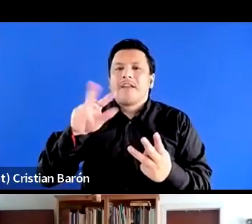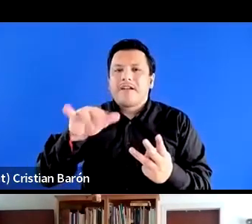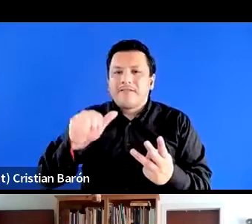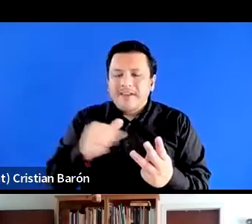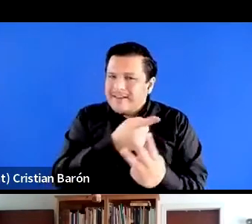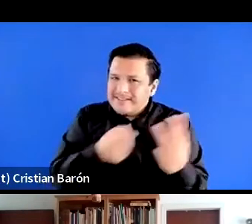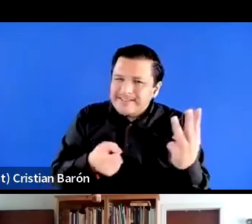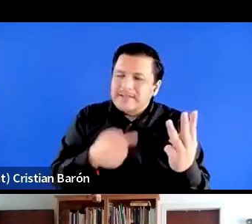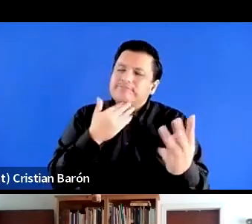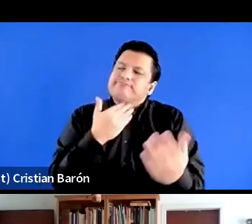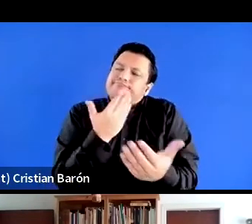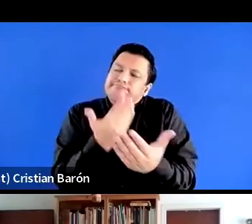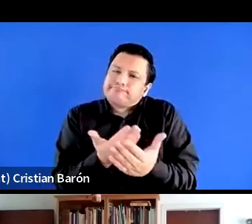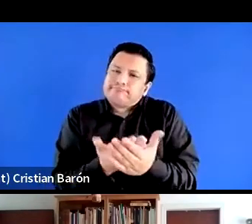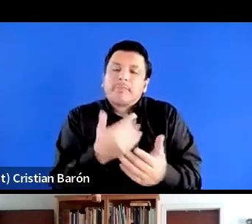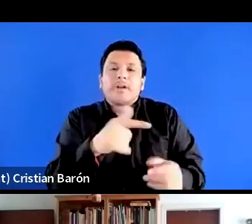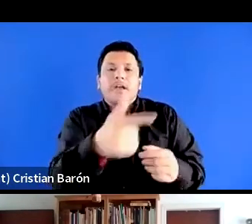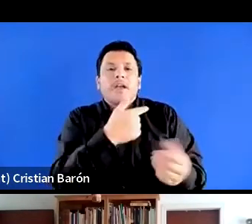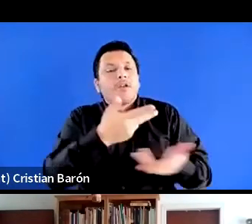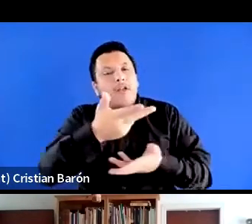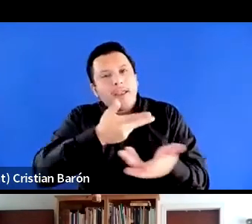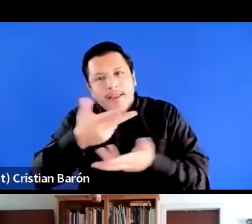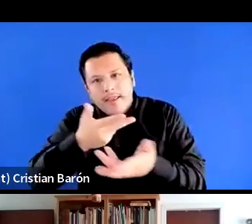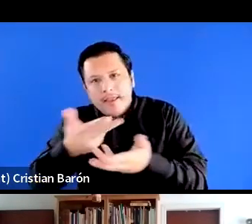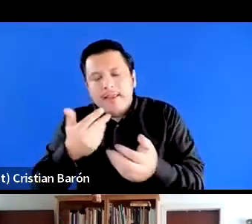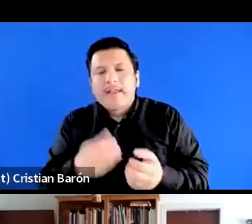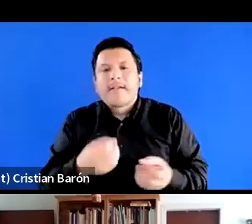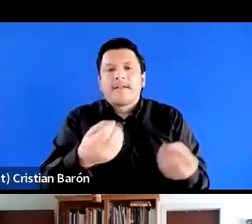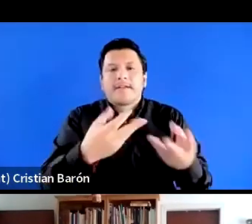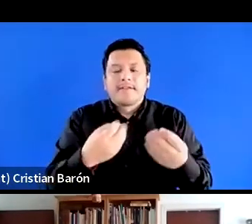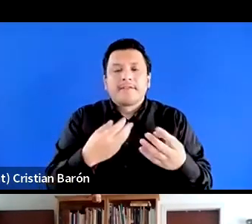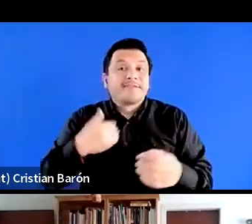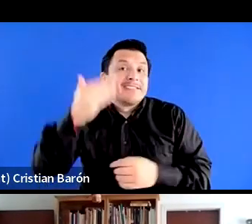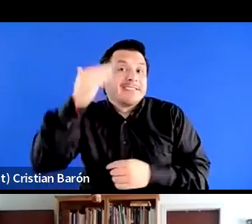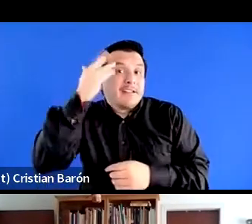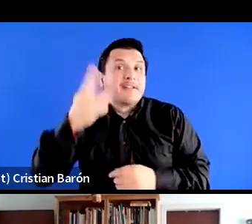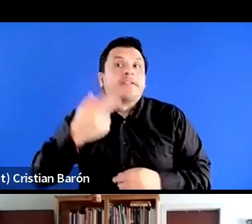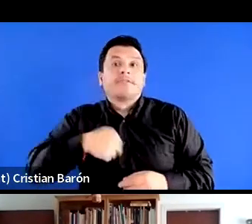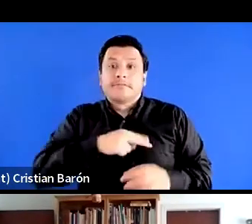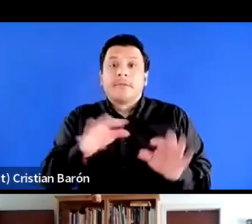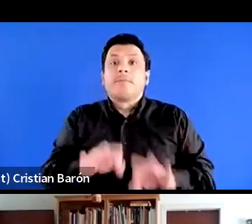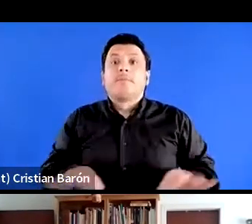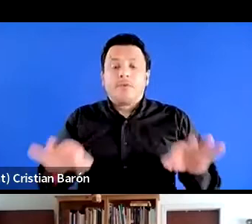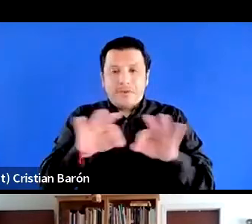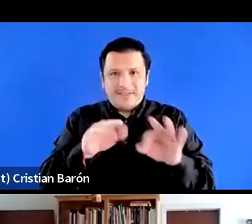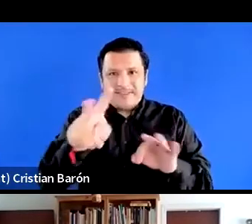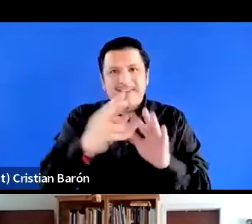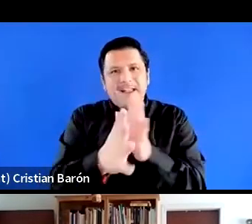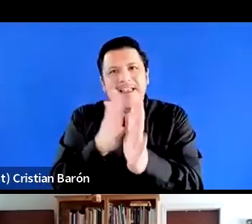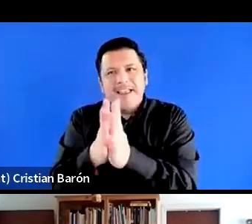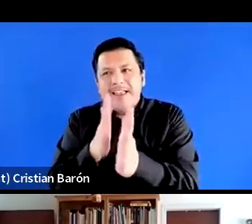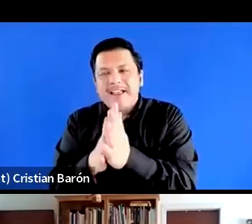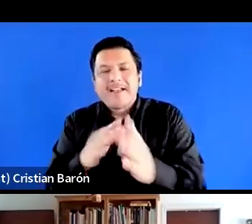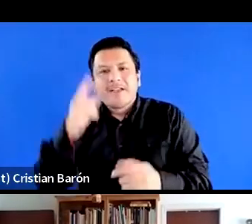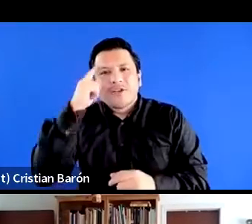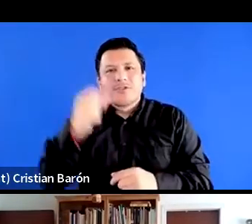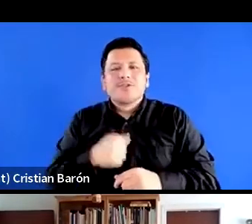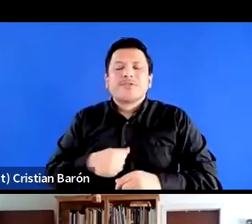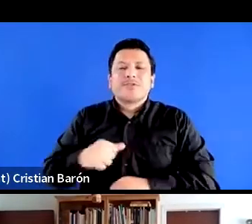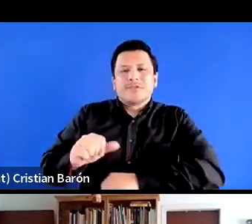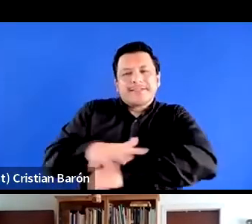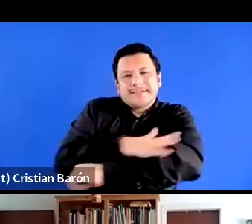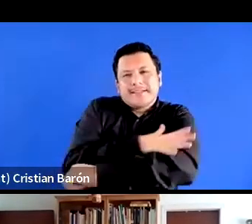por haber aceptado ser mis comentaristas, sabiendo la importancia que tienen para mí sus voces sentipensantes de mujeres